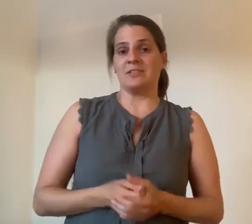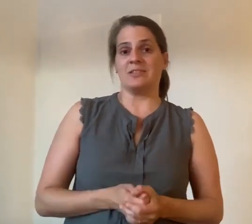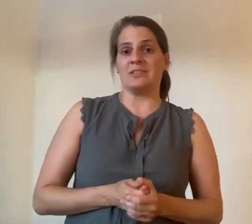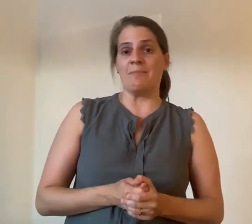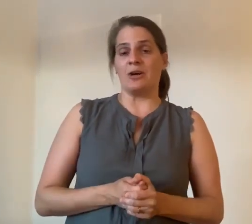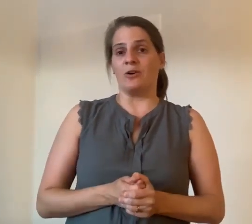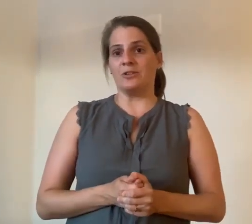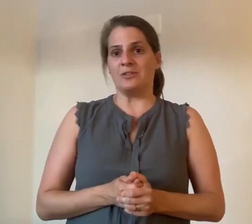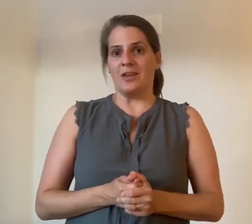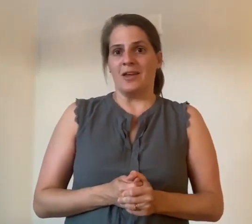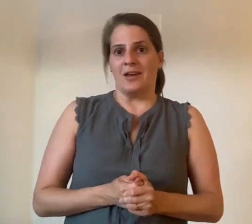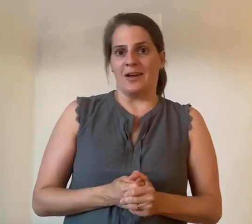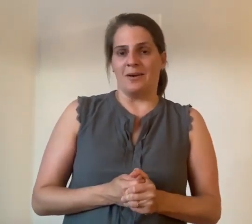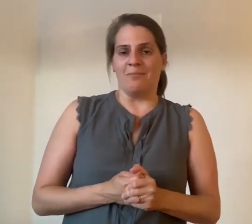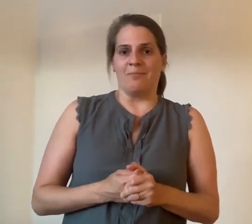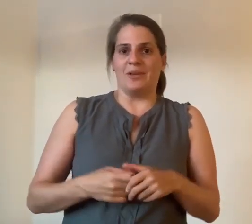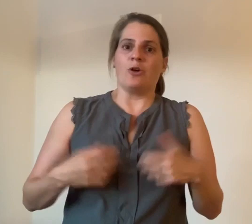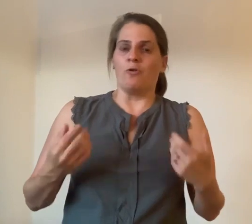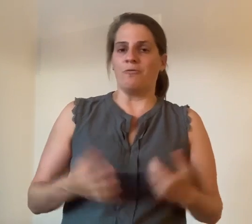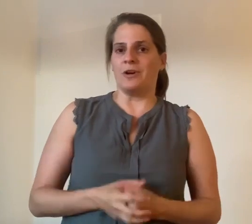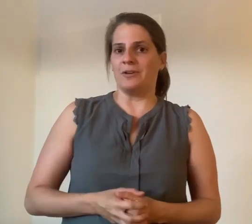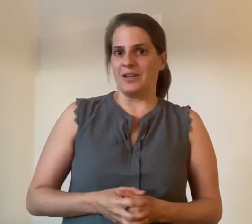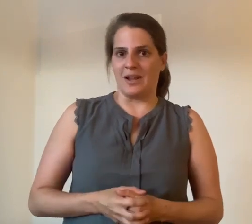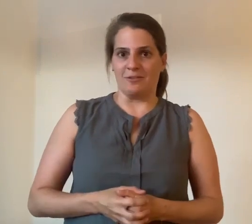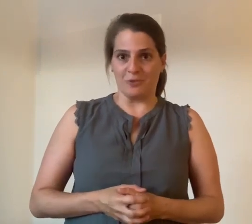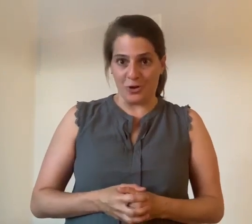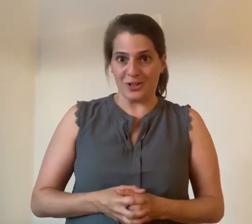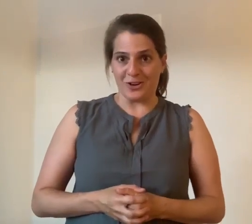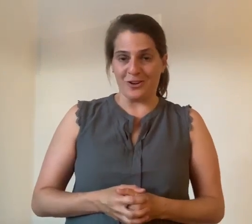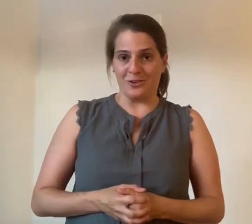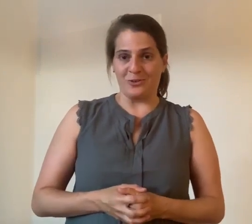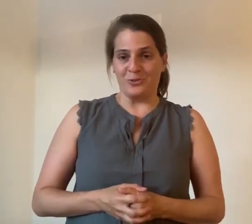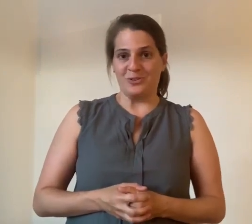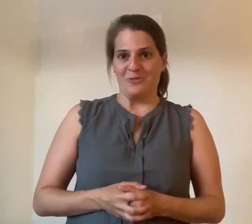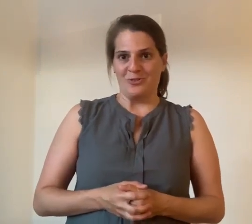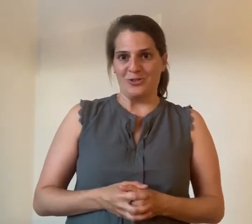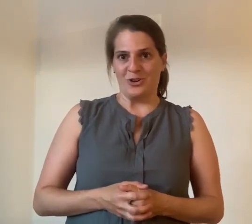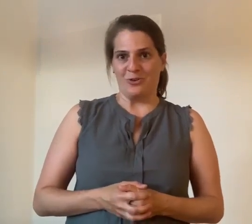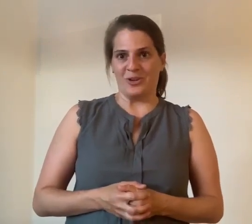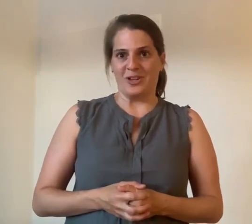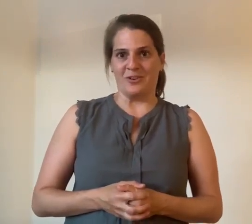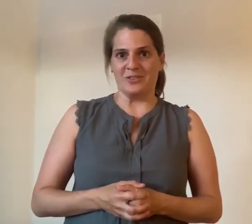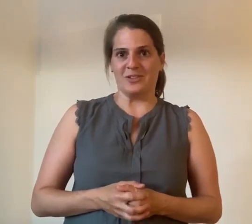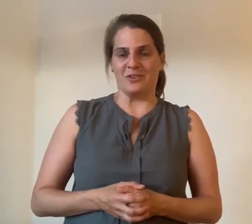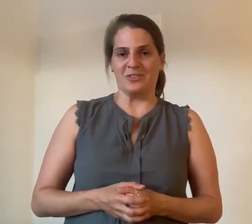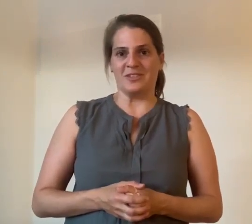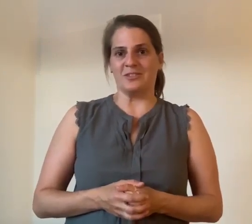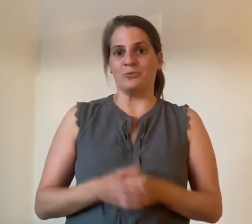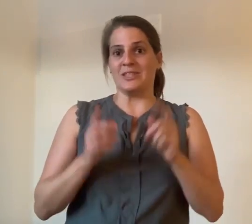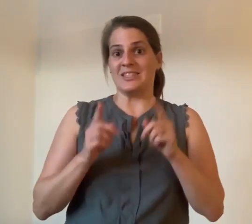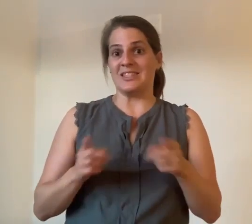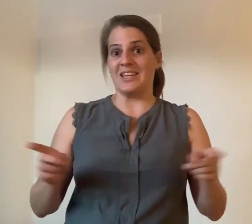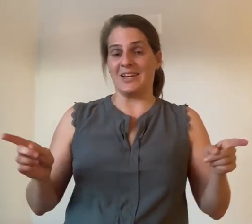dass das zusammen geht. Ich hoffe, ihr habt Freude daran und wünsche euch ganz, ganz ein gutes Singen.